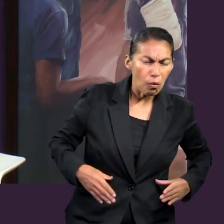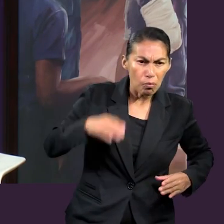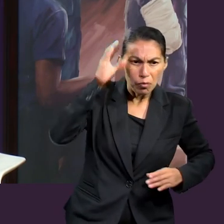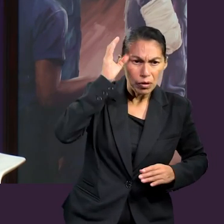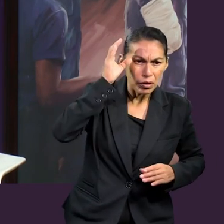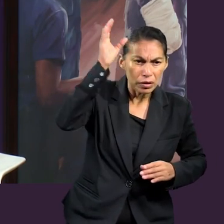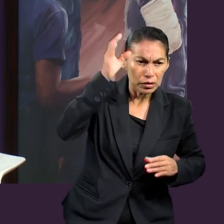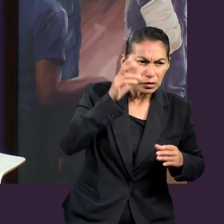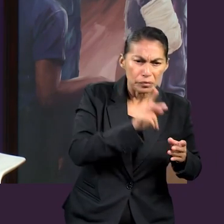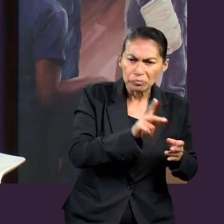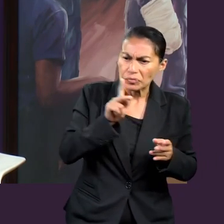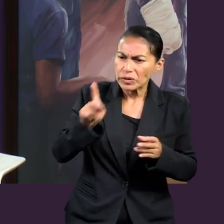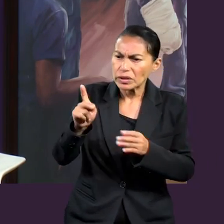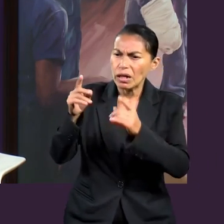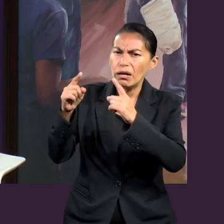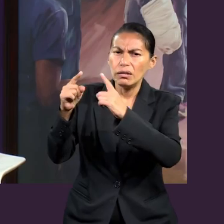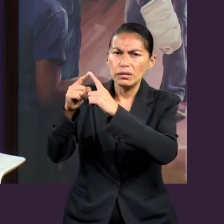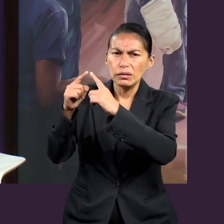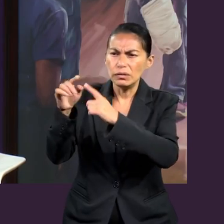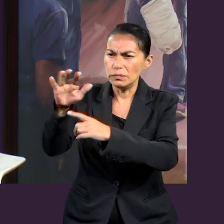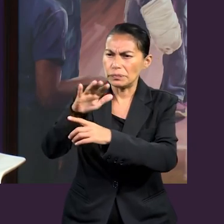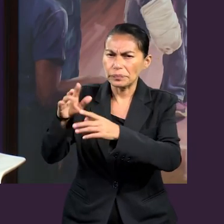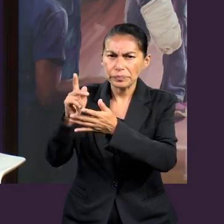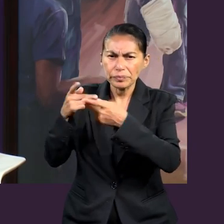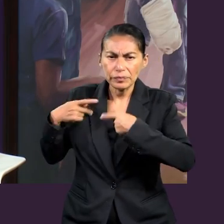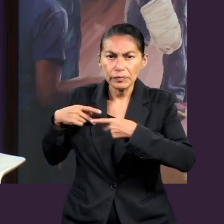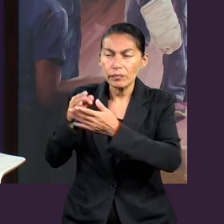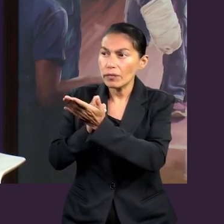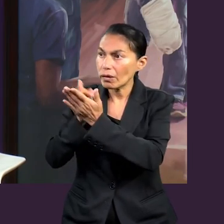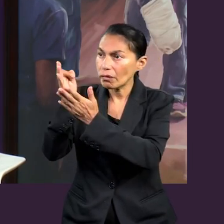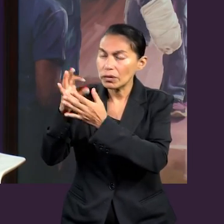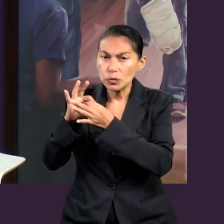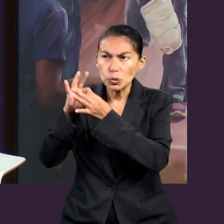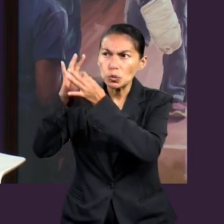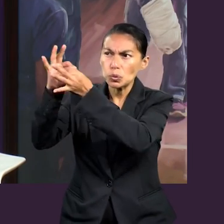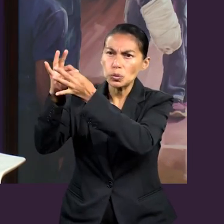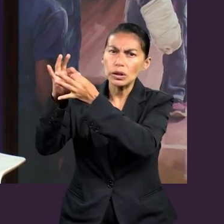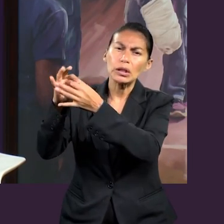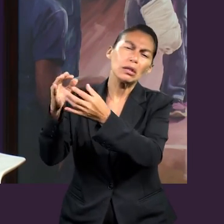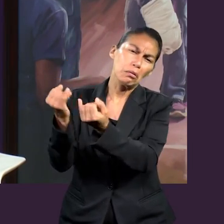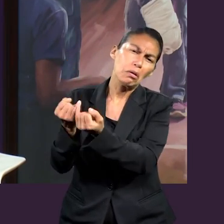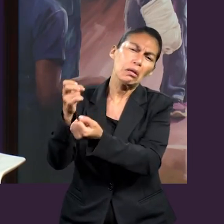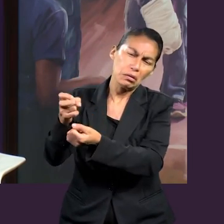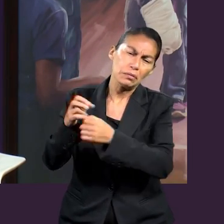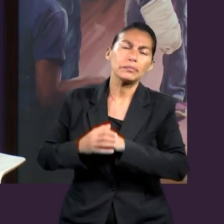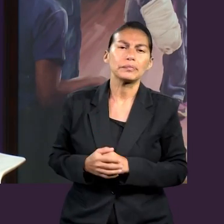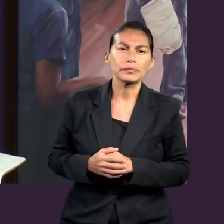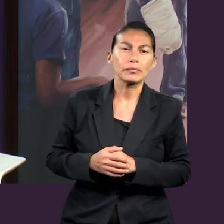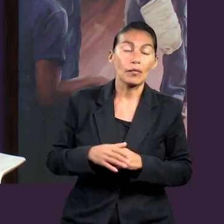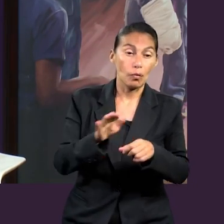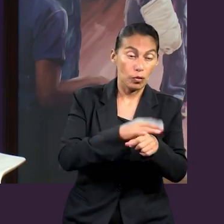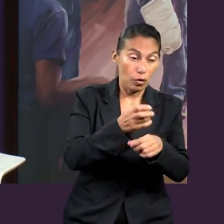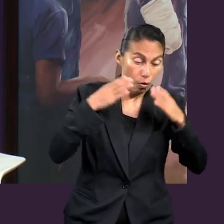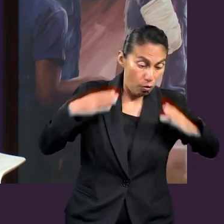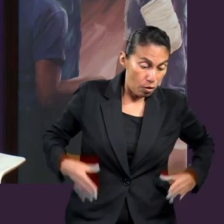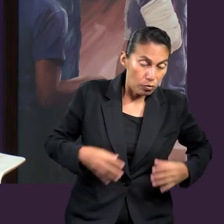iglesia con el cuerpo de Cristo. Porque los diferentes órganos, sistemas, trabajan en conjunto, como lo hace la iglesia también.